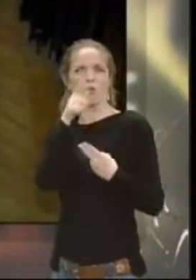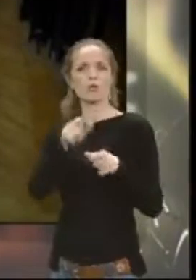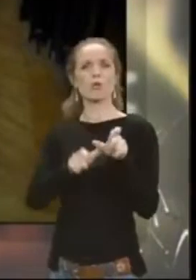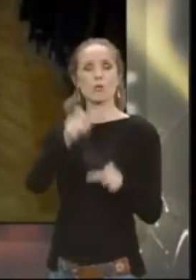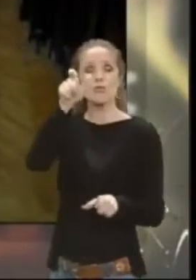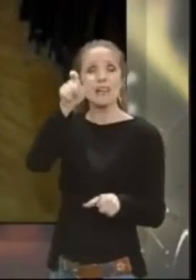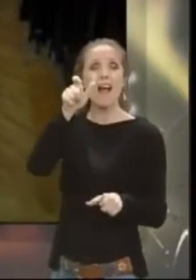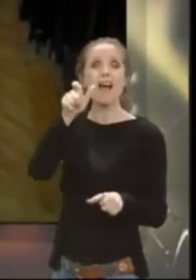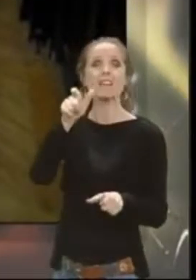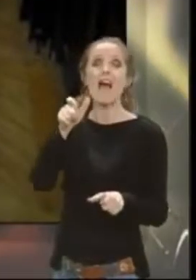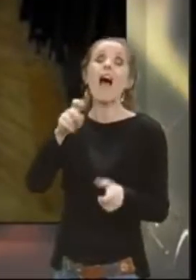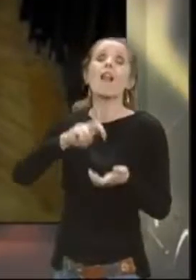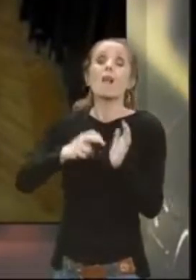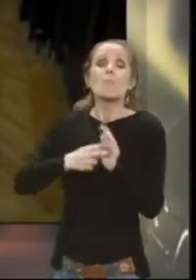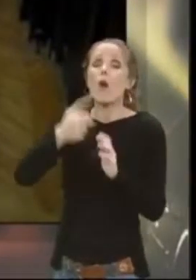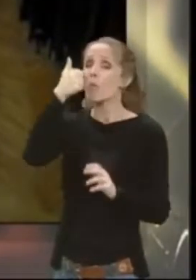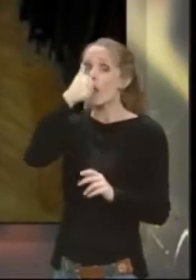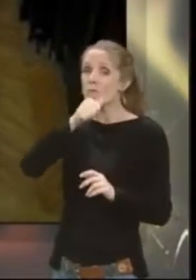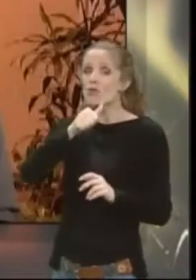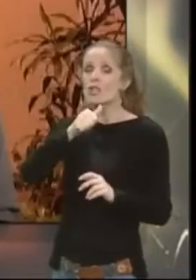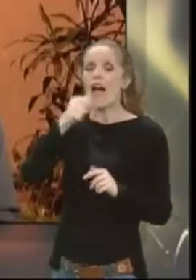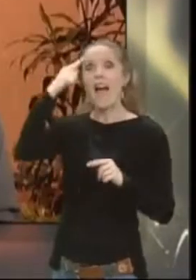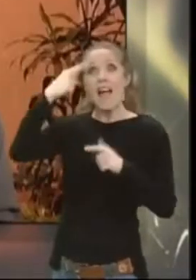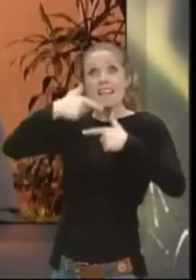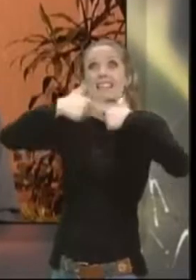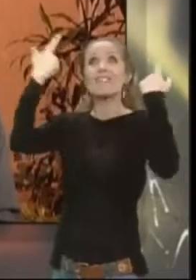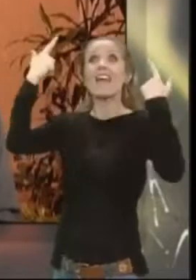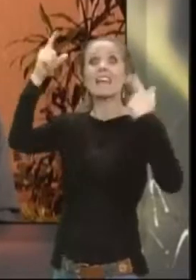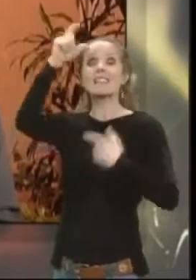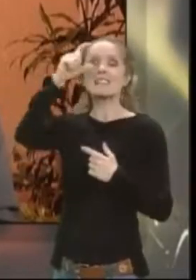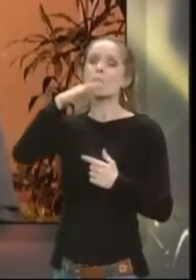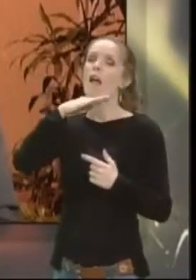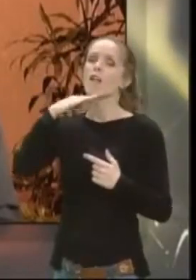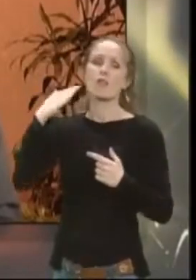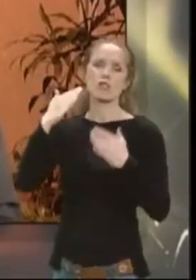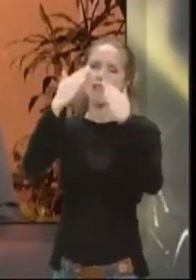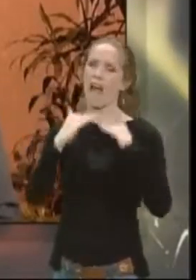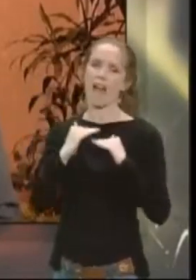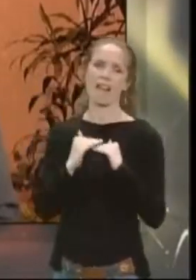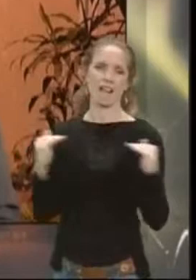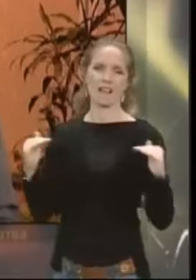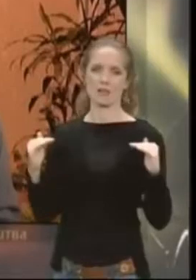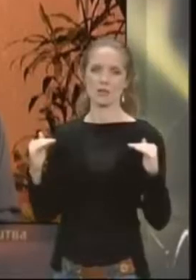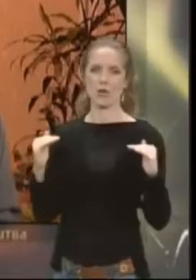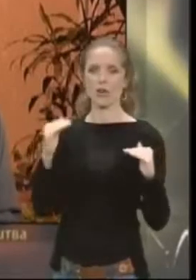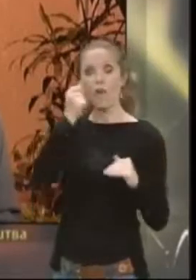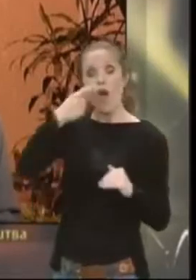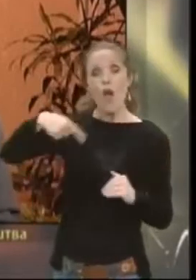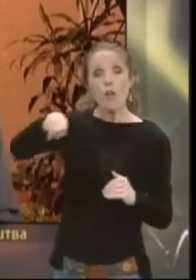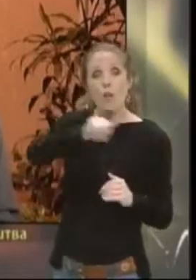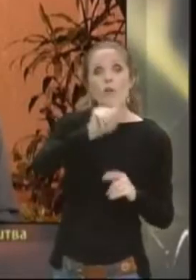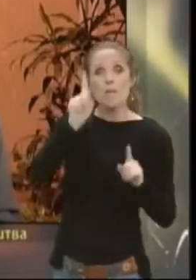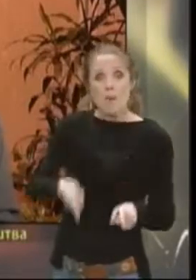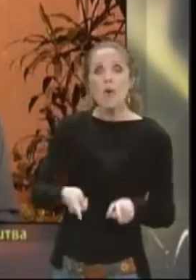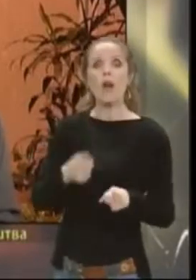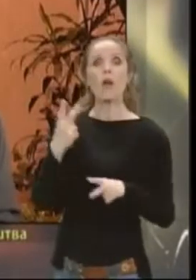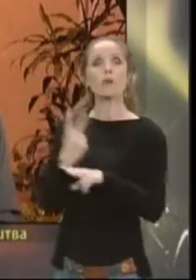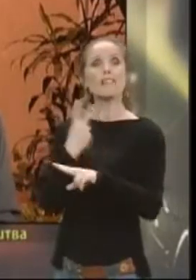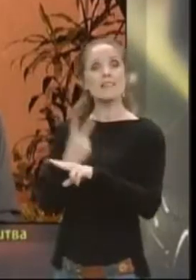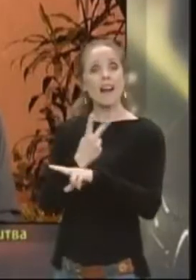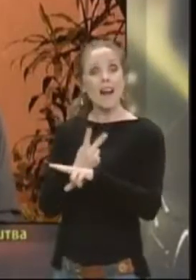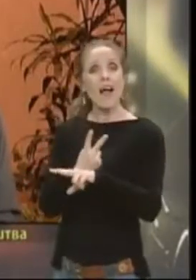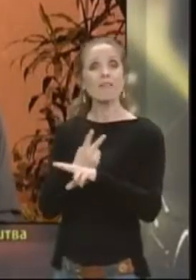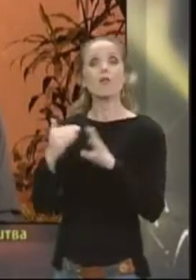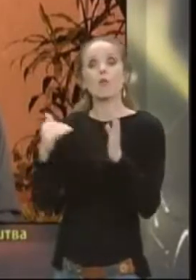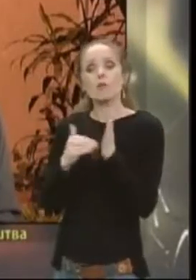problem je u tome što još uvek svest u Srbiji dosta na niskom nivou i što ljudi moraju da se priviknu na to da